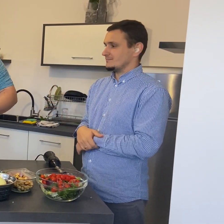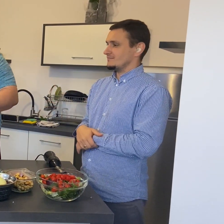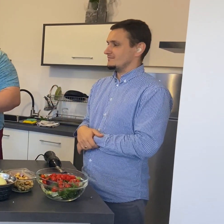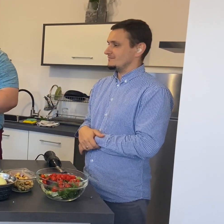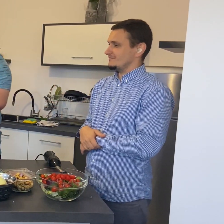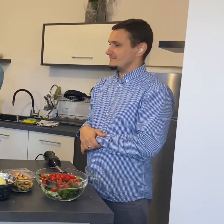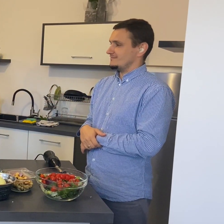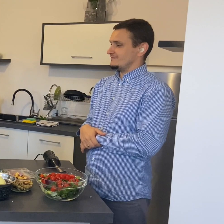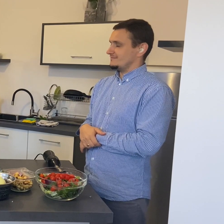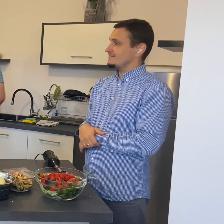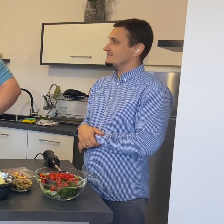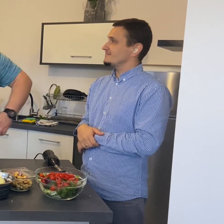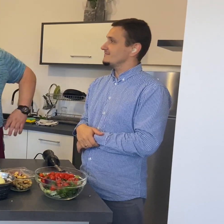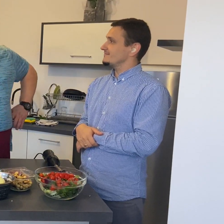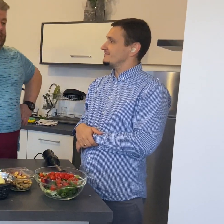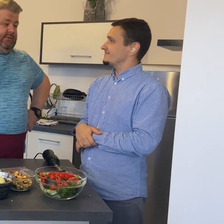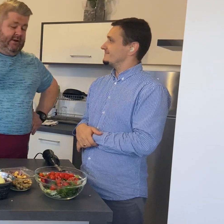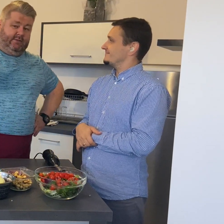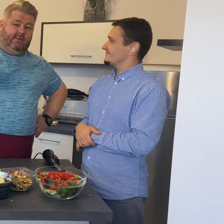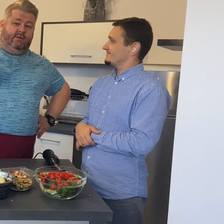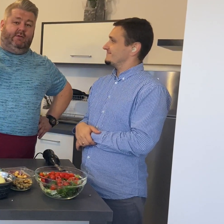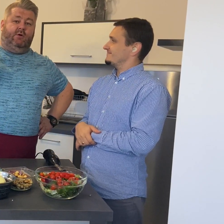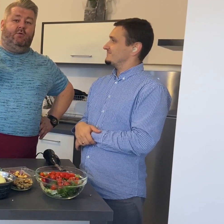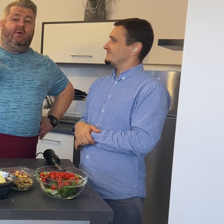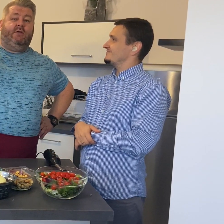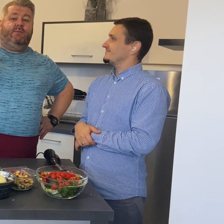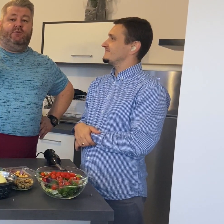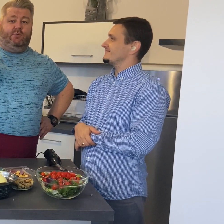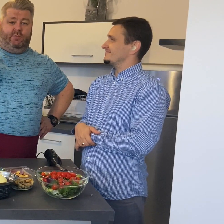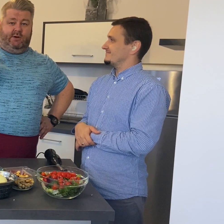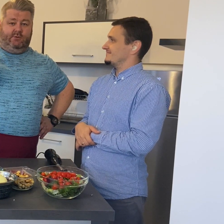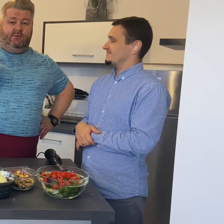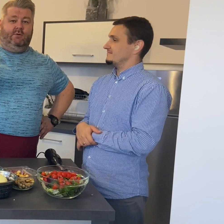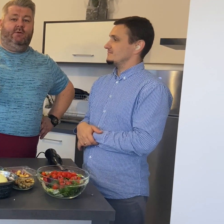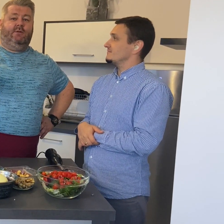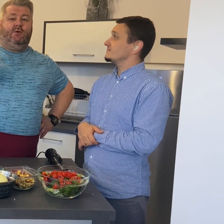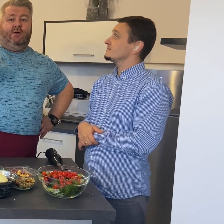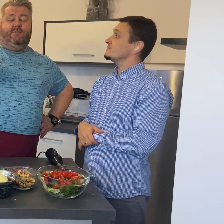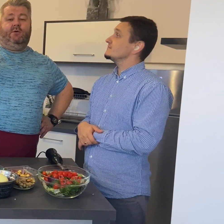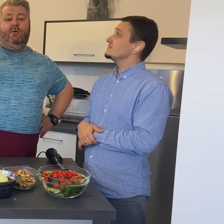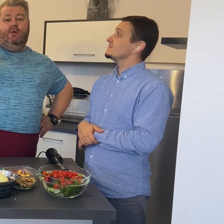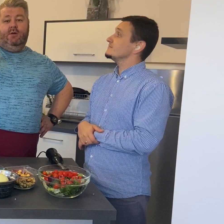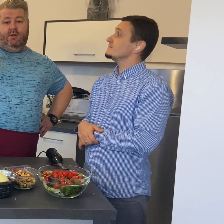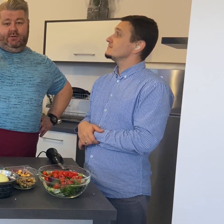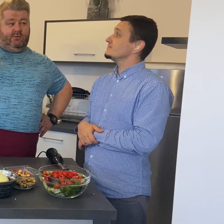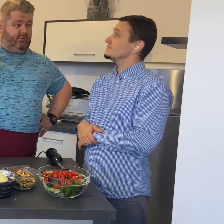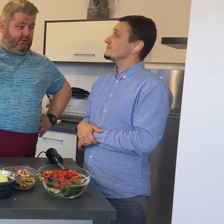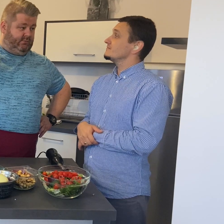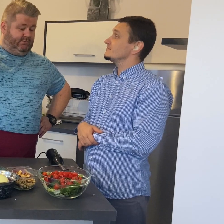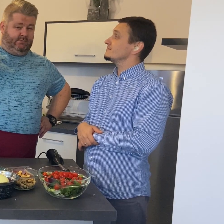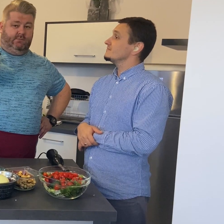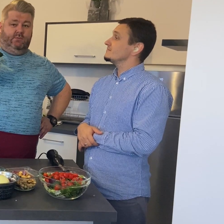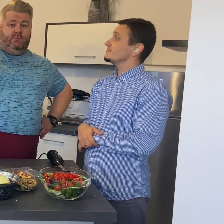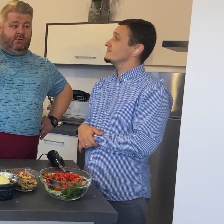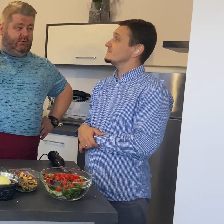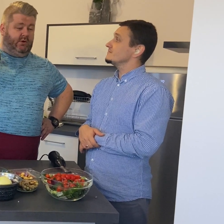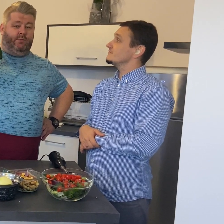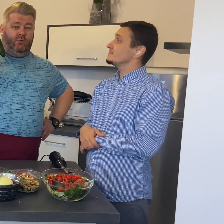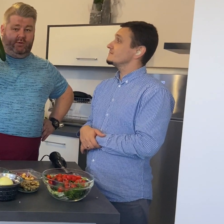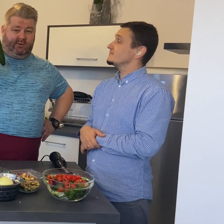No i teraz tak, teraz tego ogórka nie będziemy obierać, tylko gramy go ze skórką. Ogórek był umyty